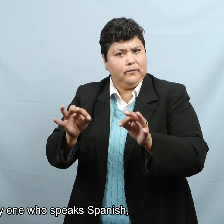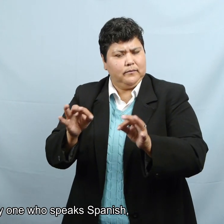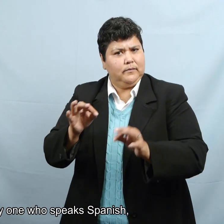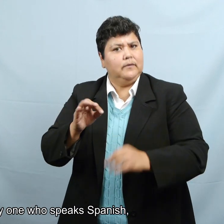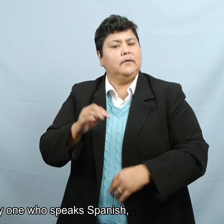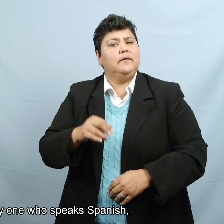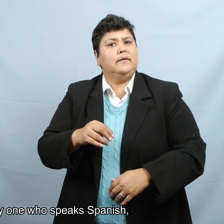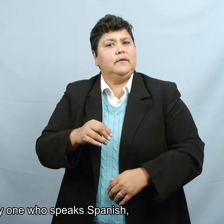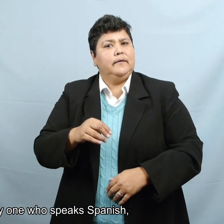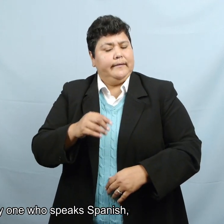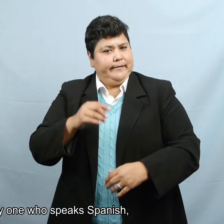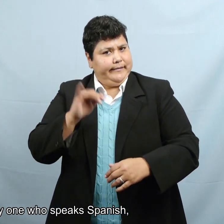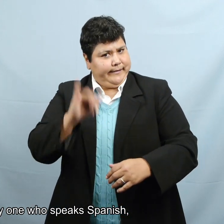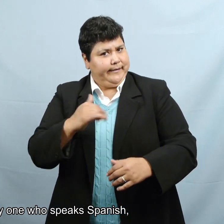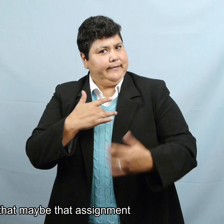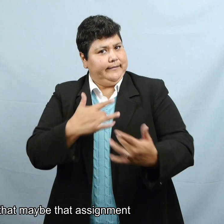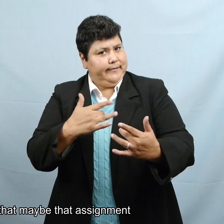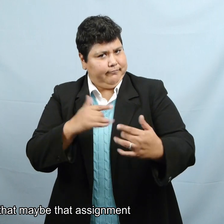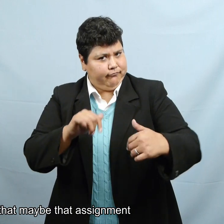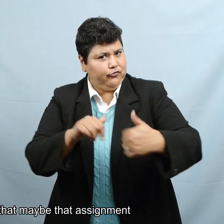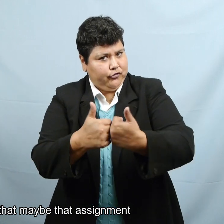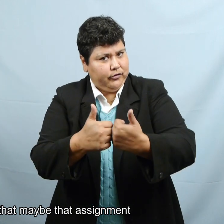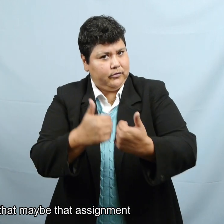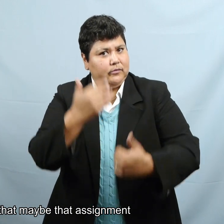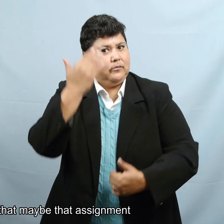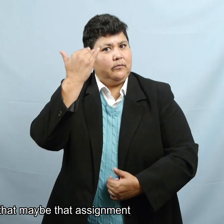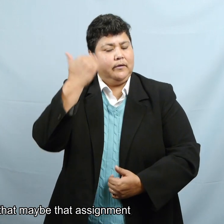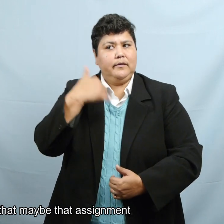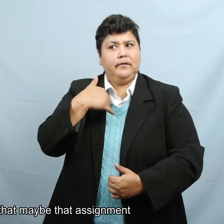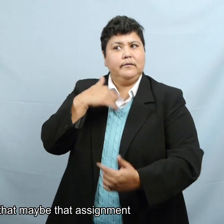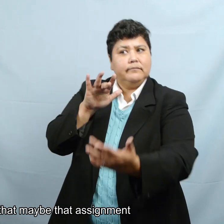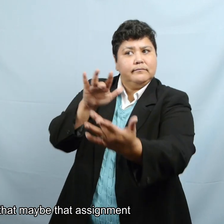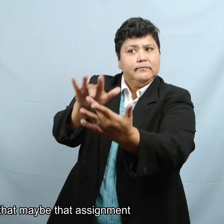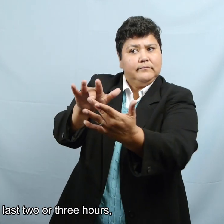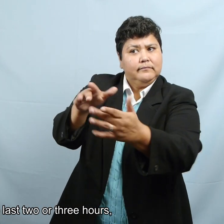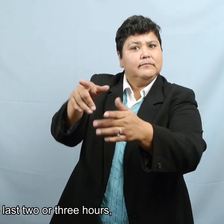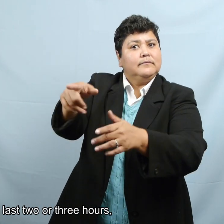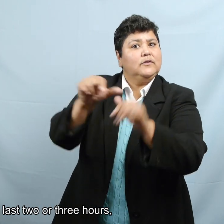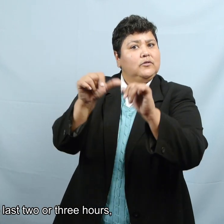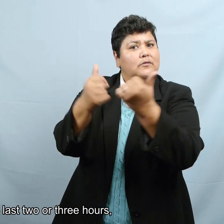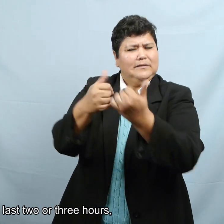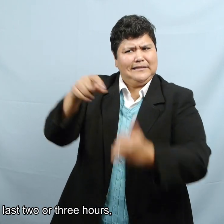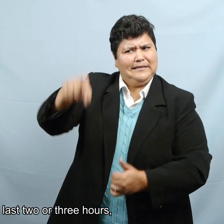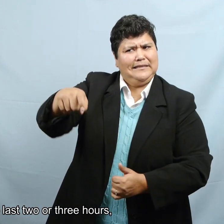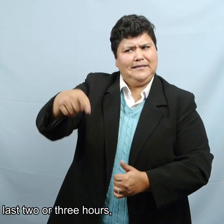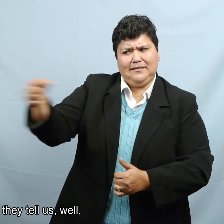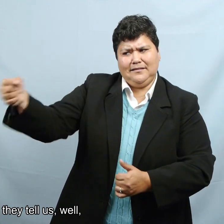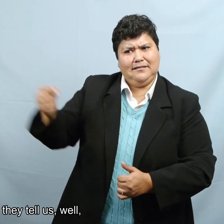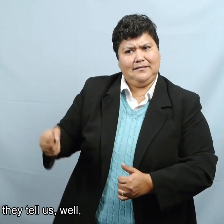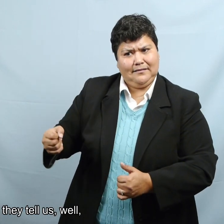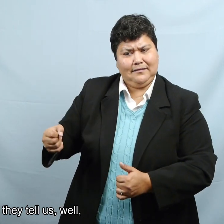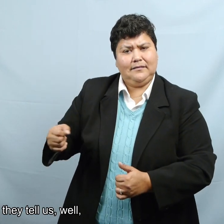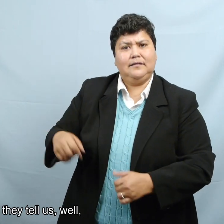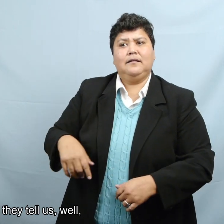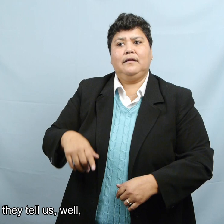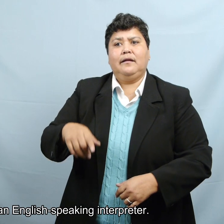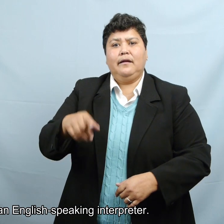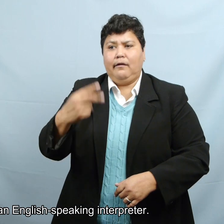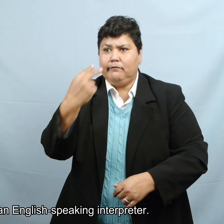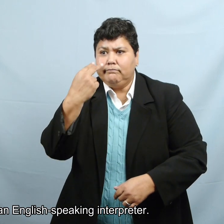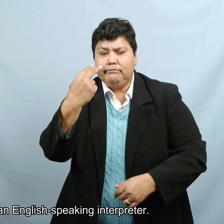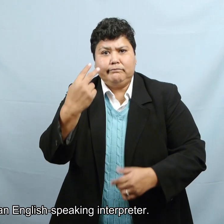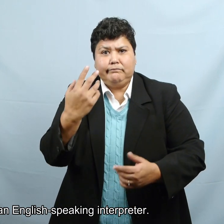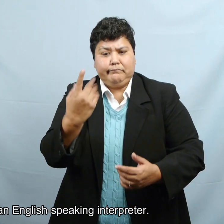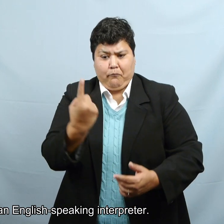bueno, pero tú eres el único que hablas español. Y sabemos que quizás esa asignación va a durar dos o tres horas. Y nos dicen, bueno, te